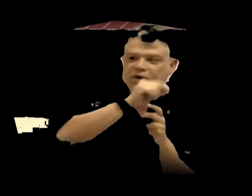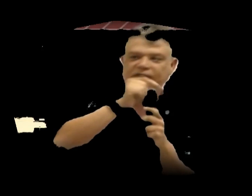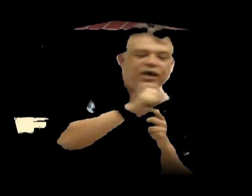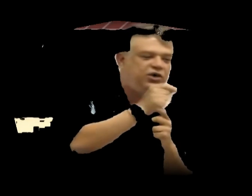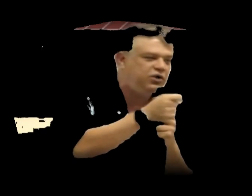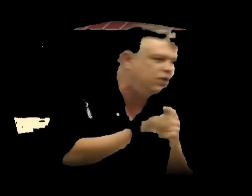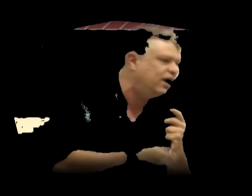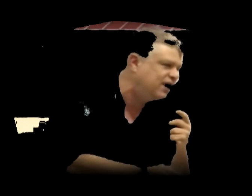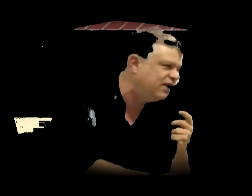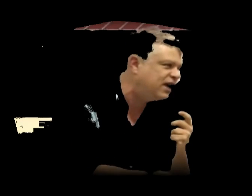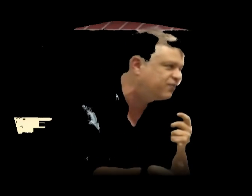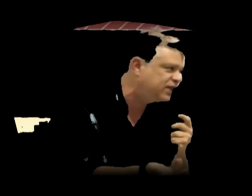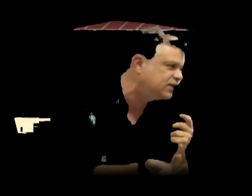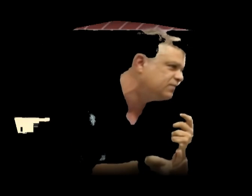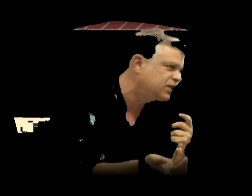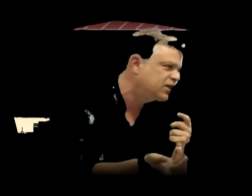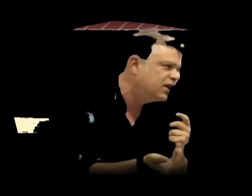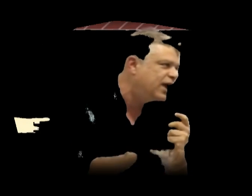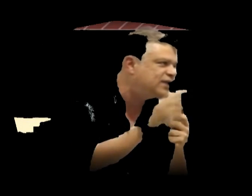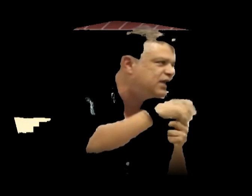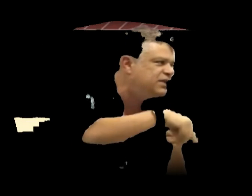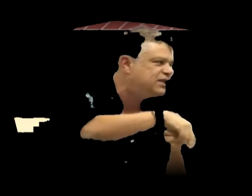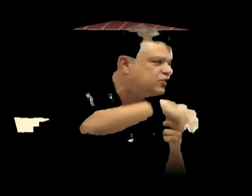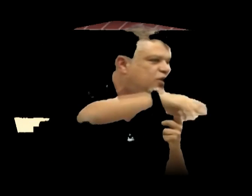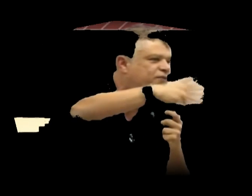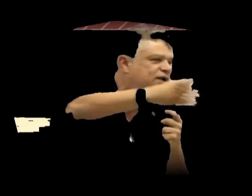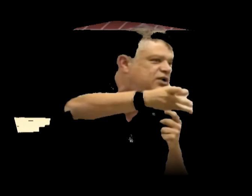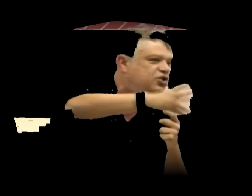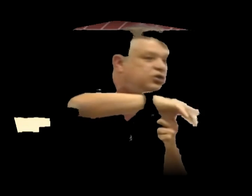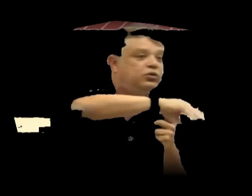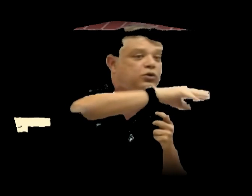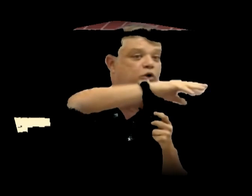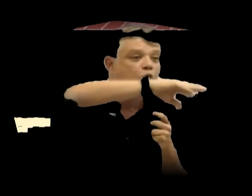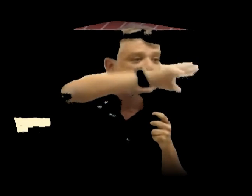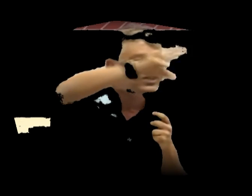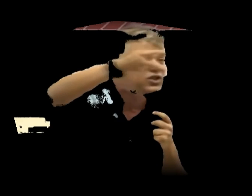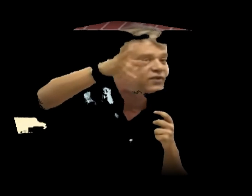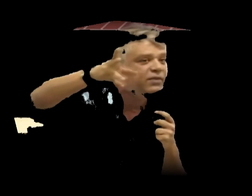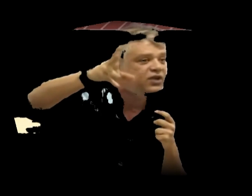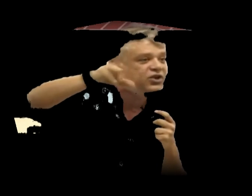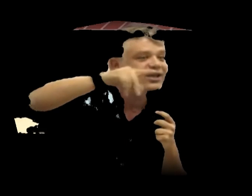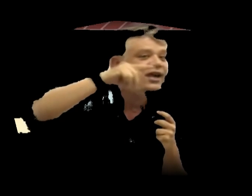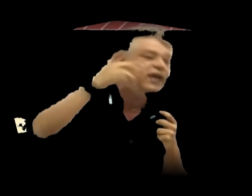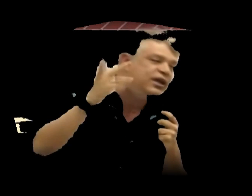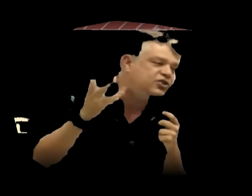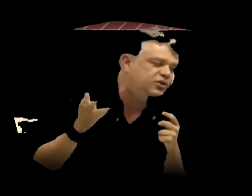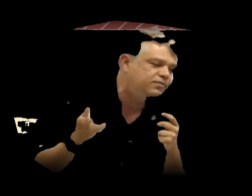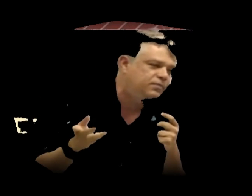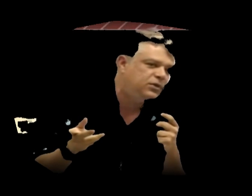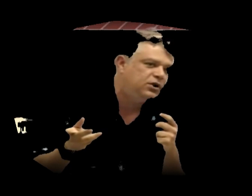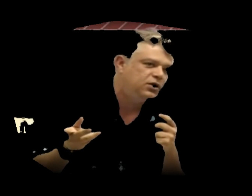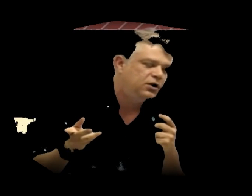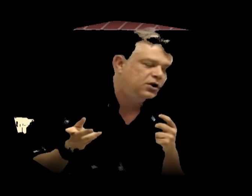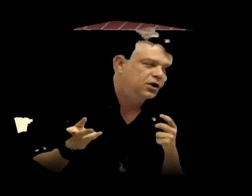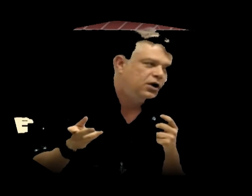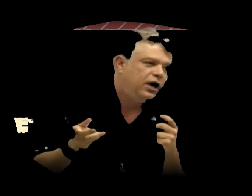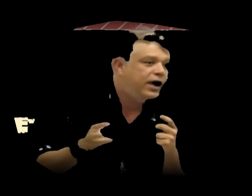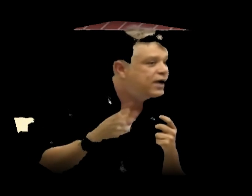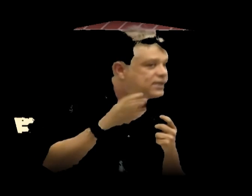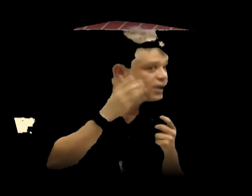caderninho e guardava na gaveta. Essa emissão só faz sentido coletivamente e em rede. É esse que o